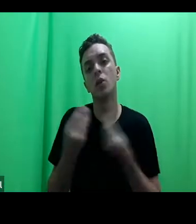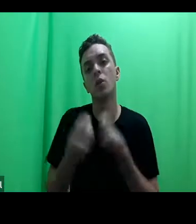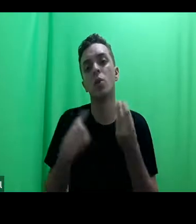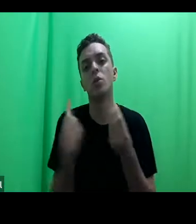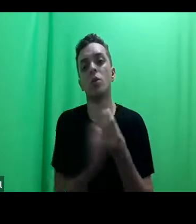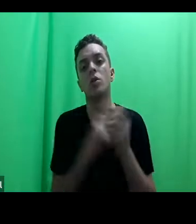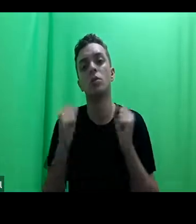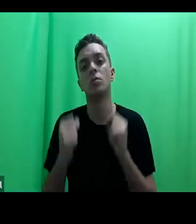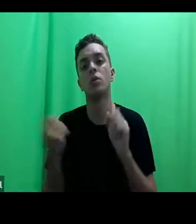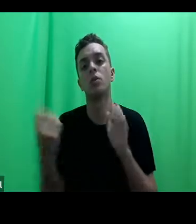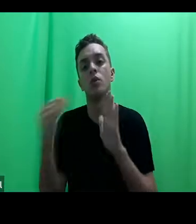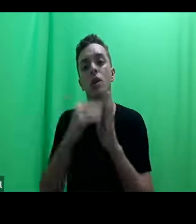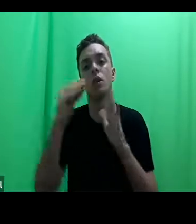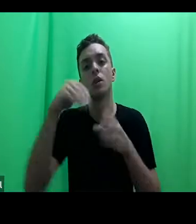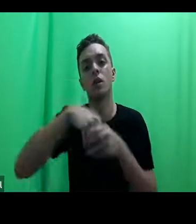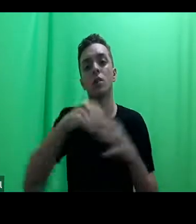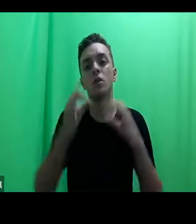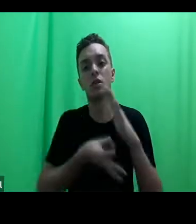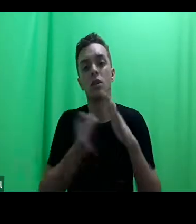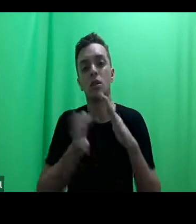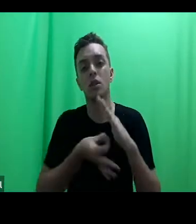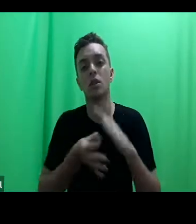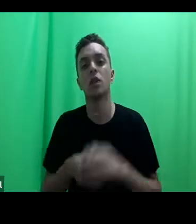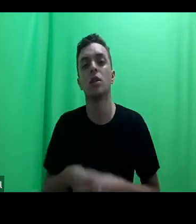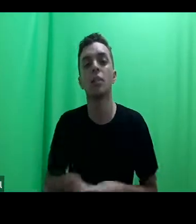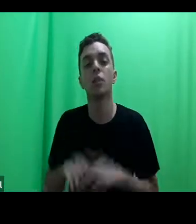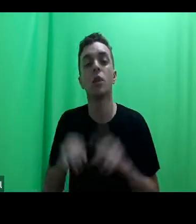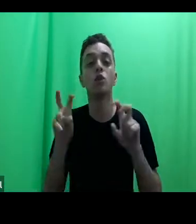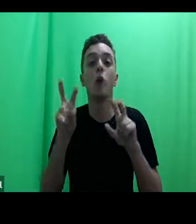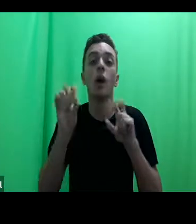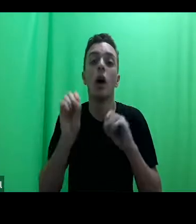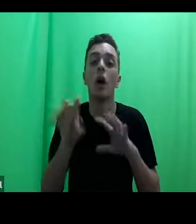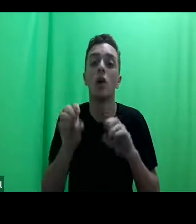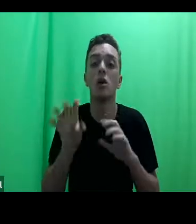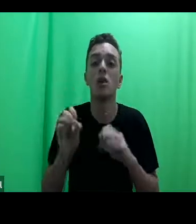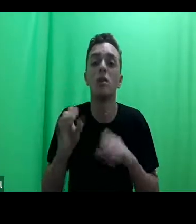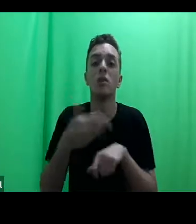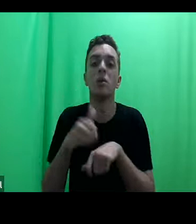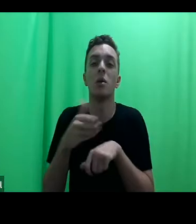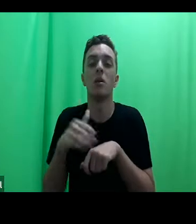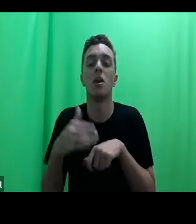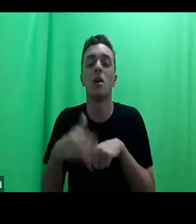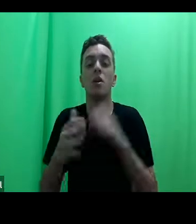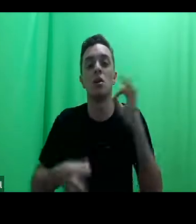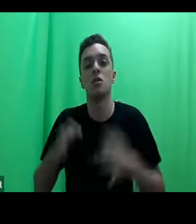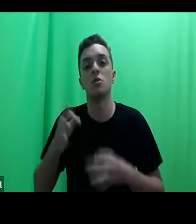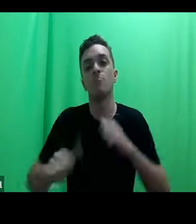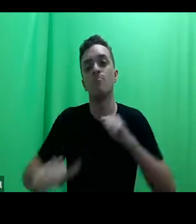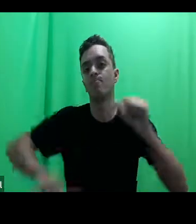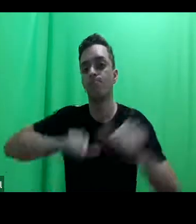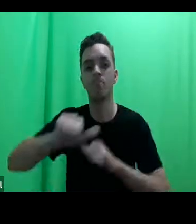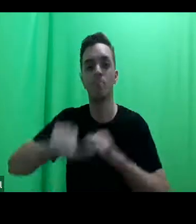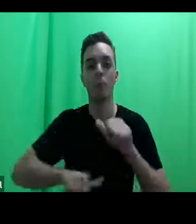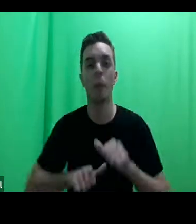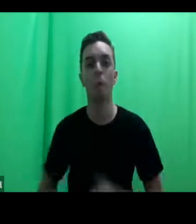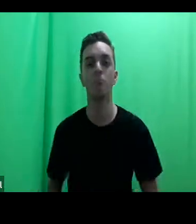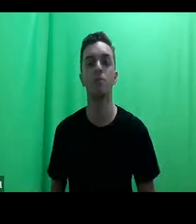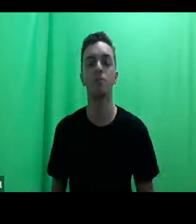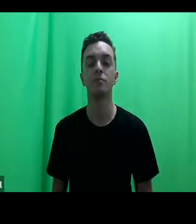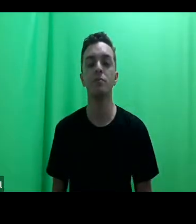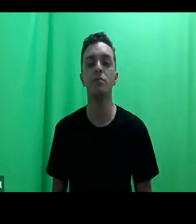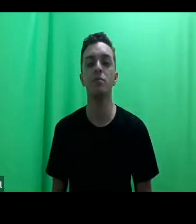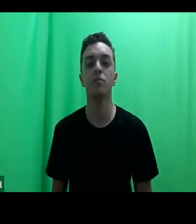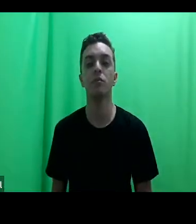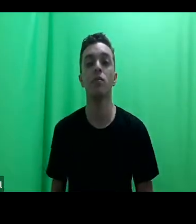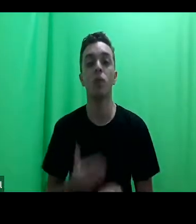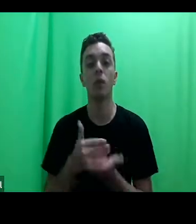clínicas, com vistas a uma educação e a uma prática jurídica transformadora. Então, começando pelos